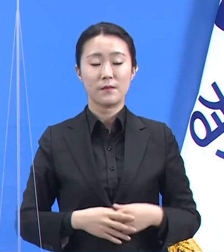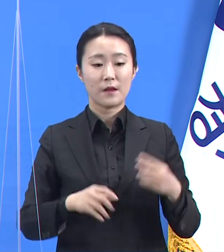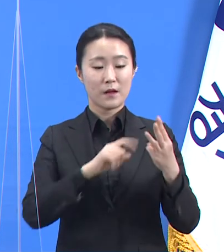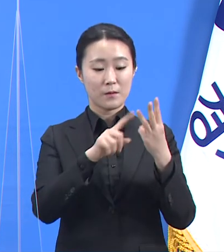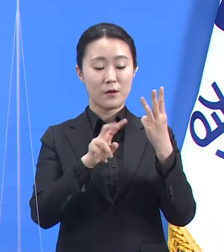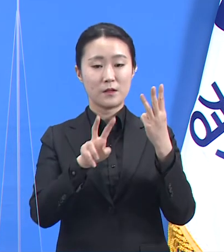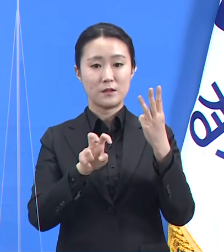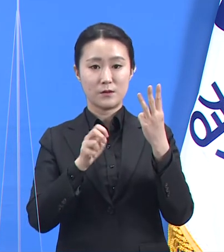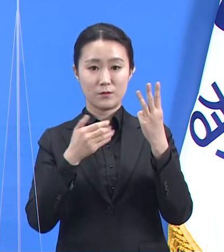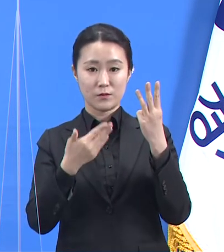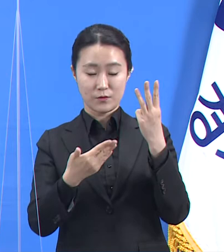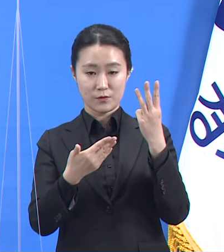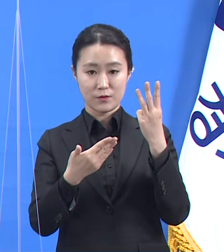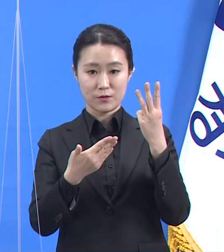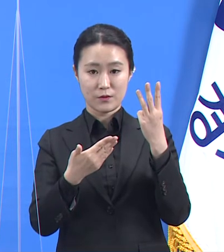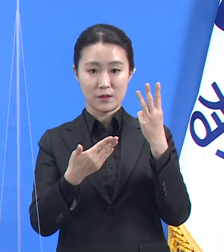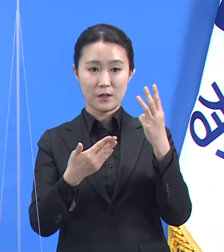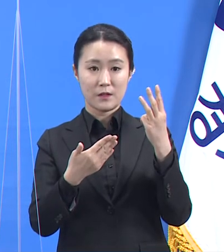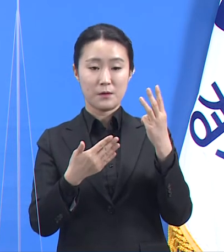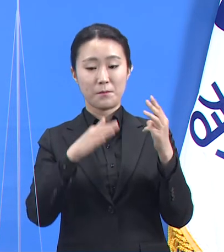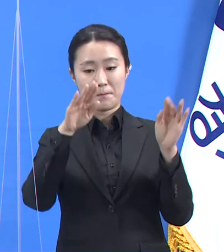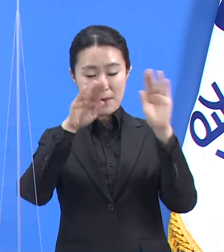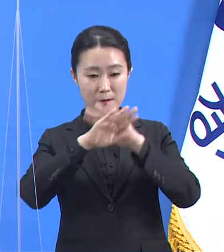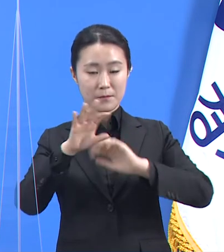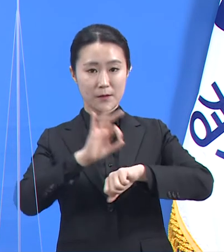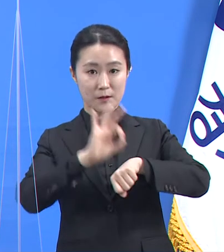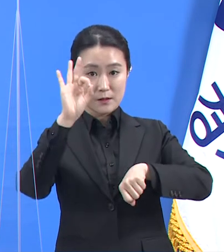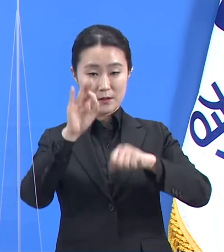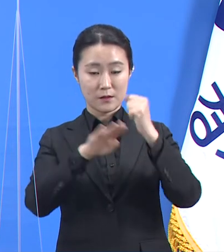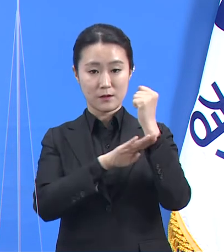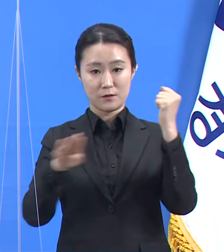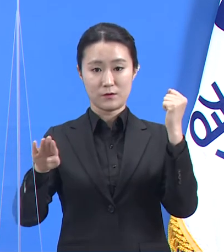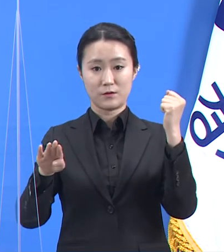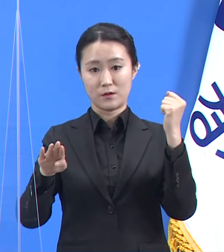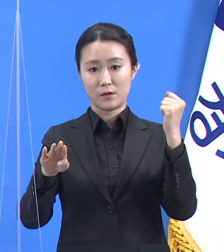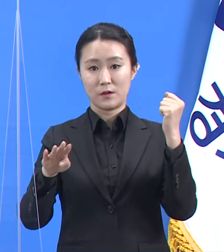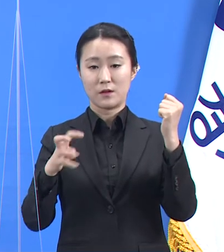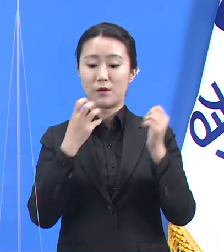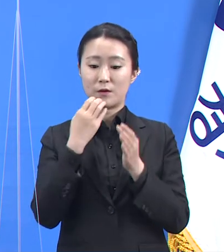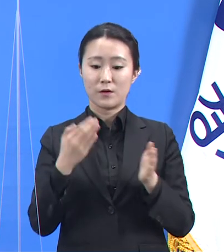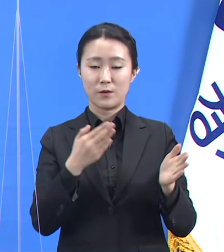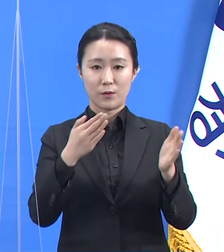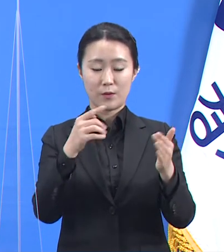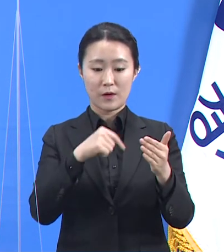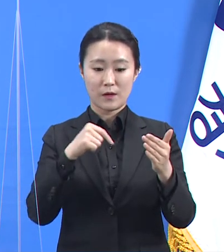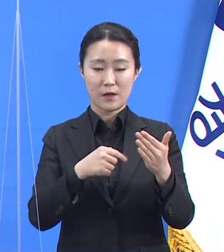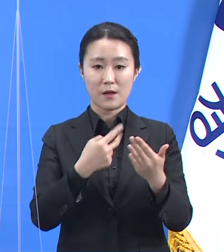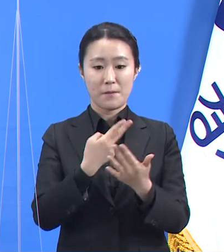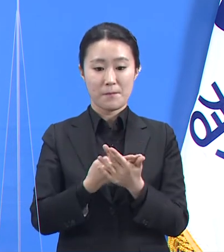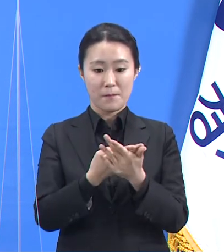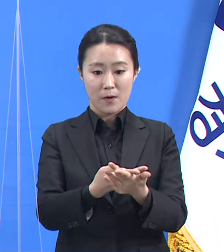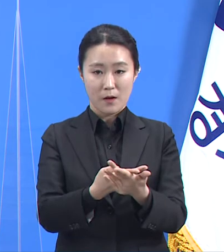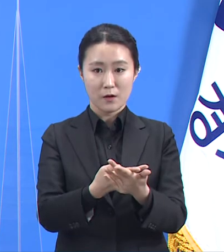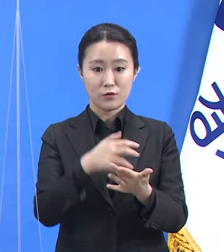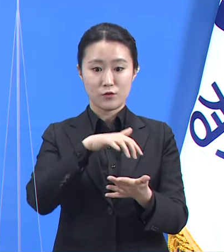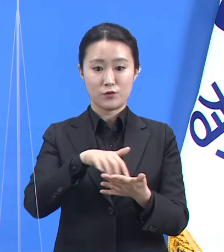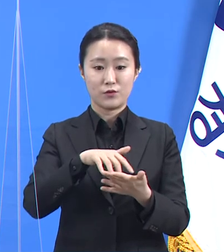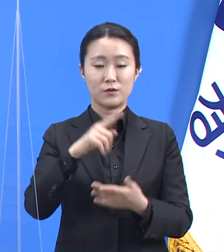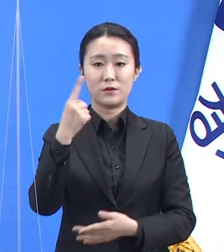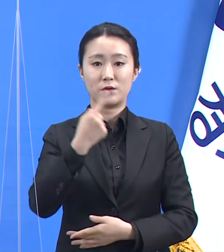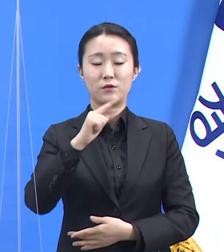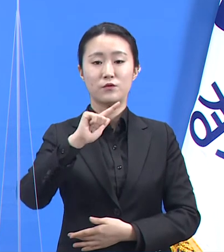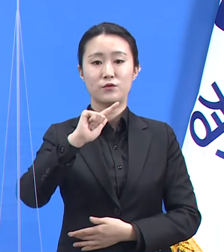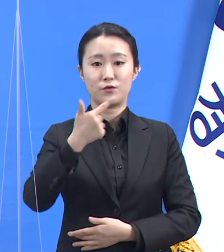일반과 중증 환자 병상을 합한 도내 의료기관 확보 병상은 총 1636개입니다.